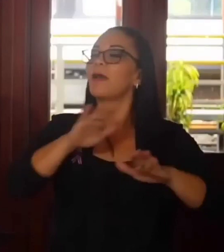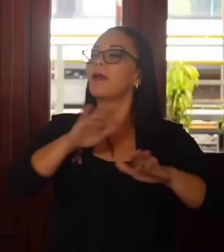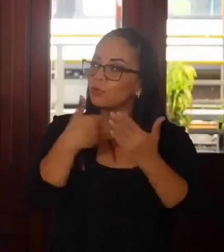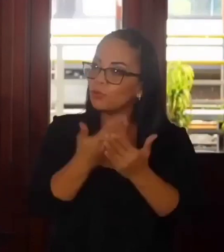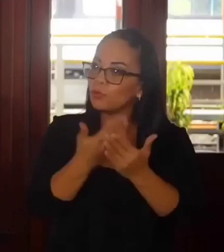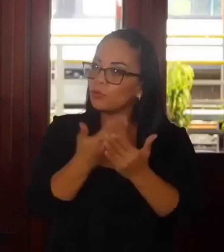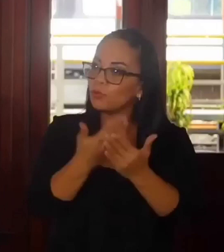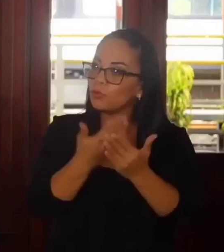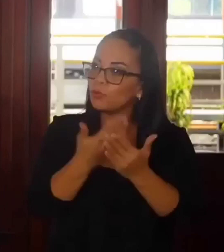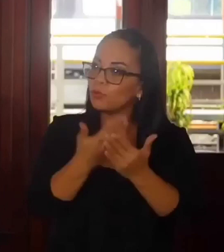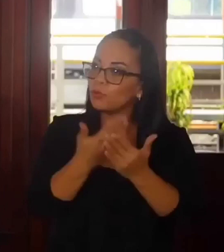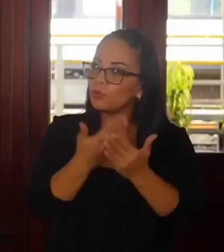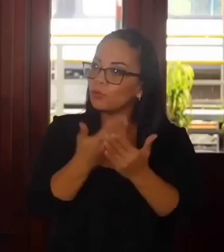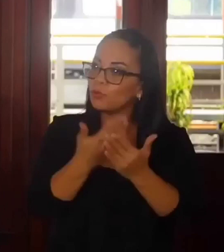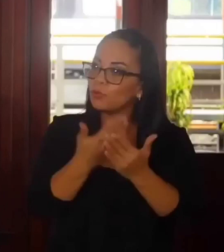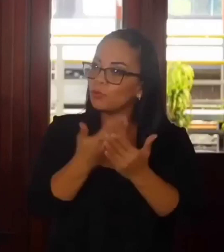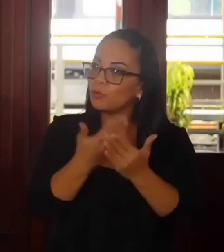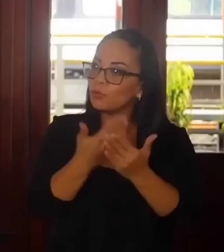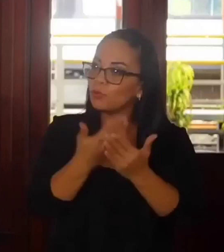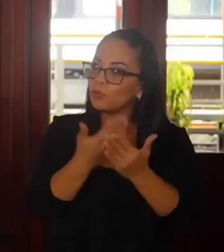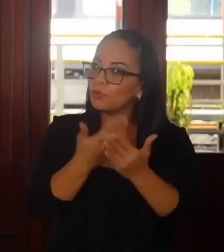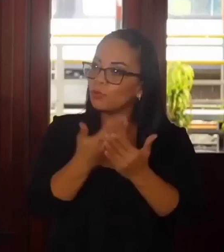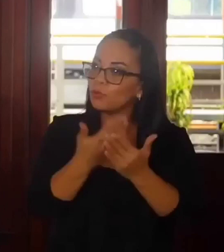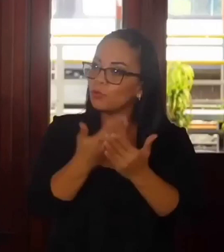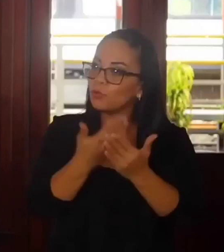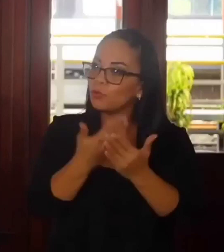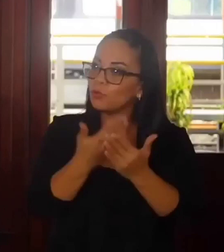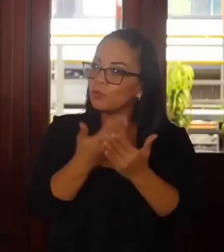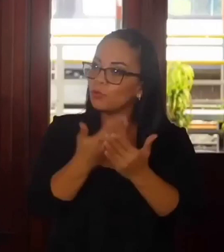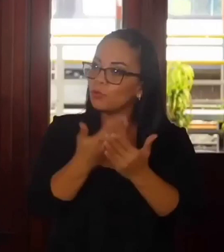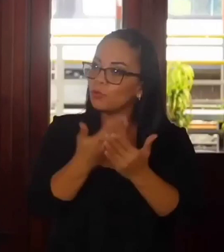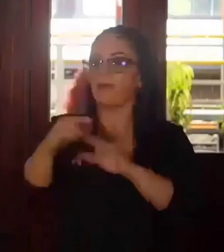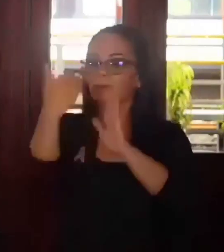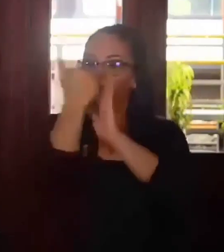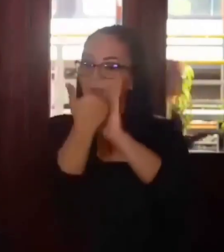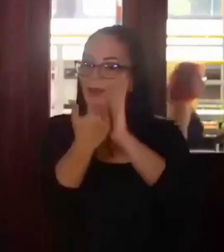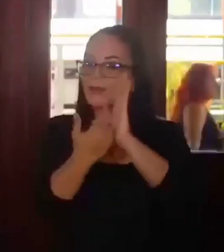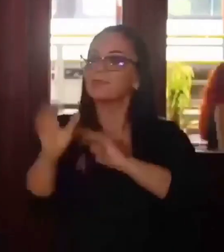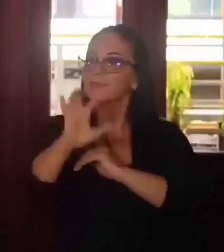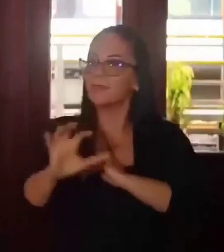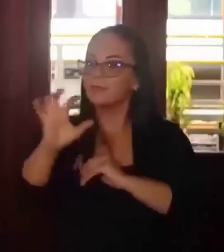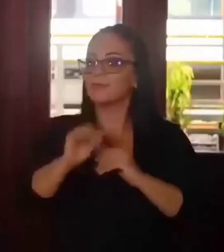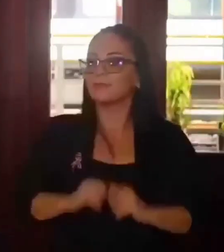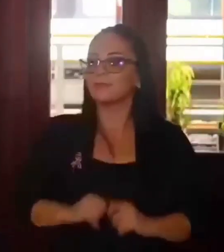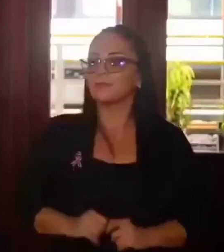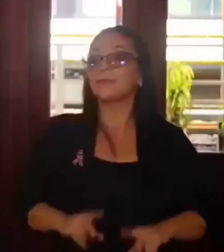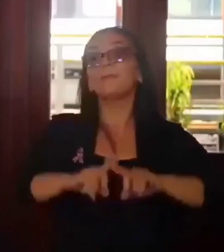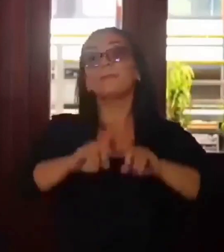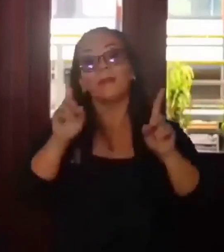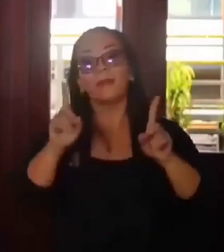los costarricenses. Él, aparte, saca a Costa Rica de la lista gris, pero